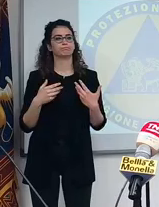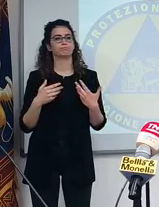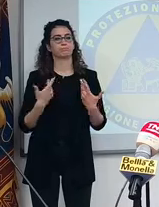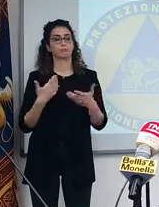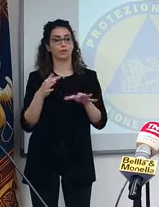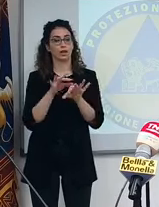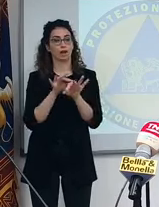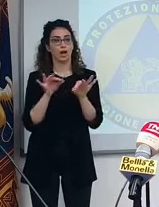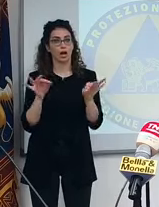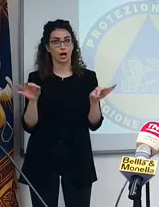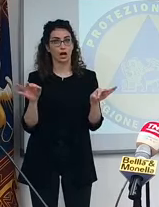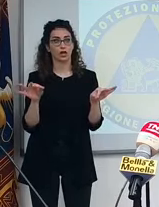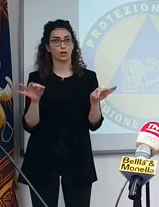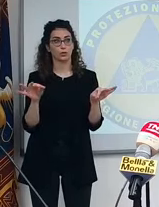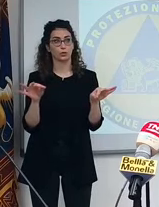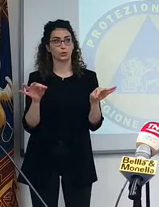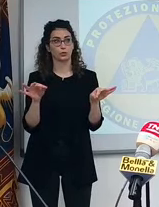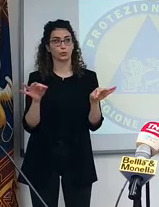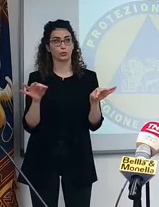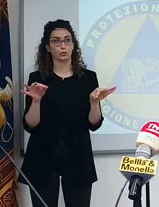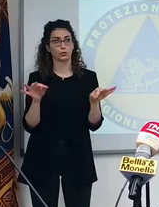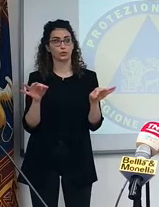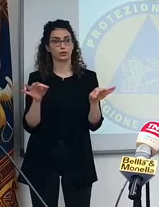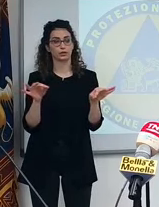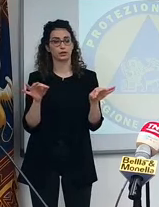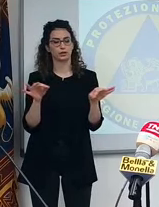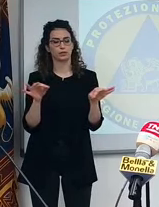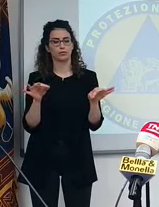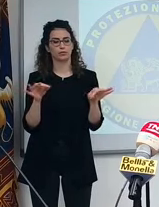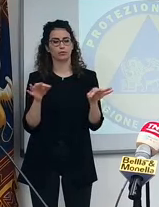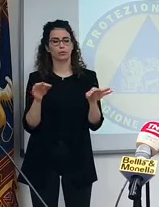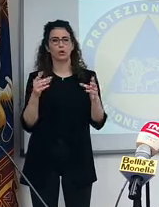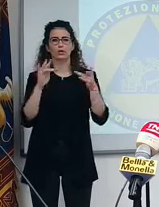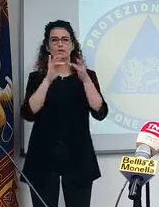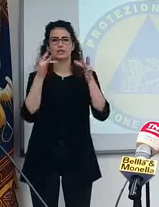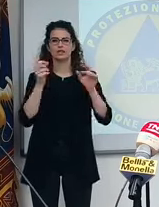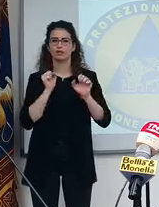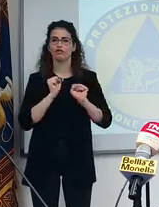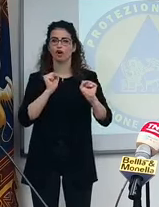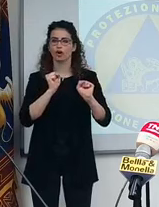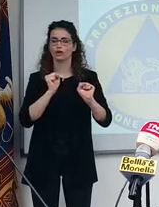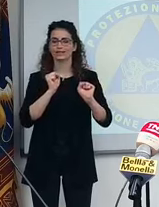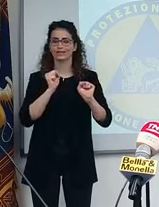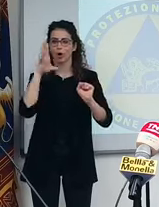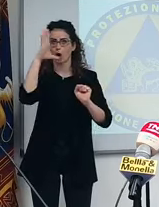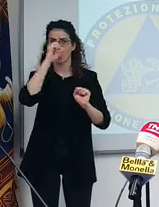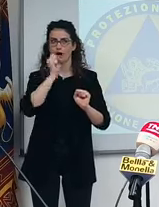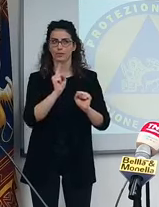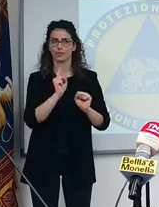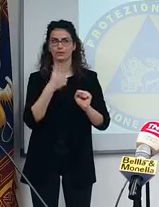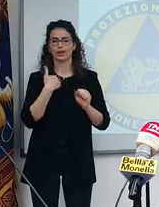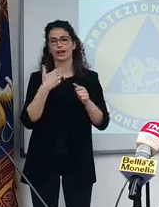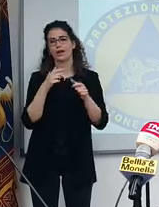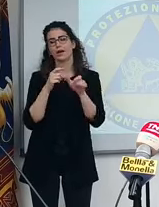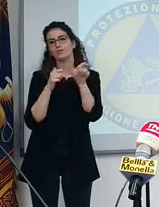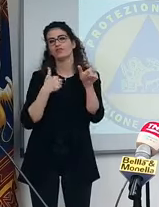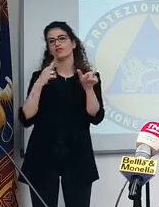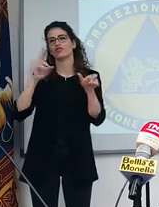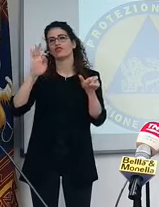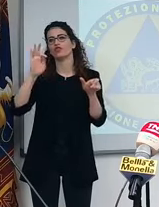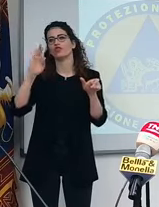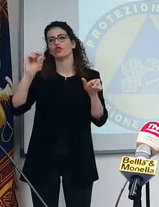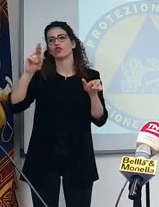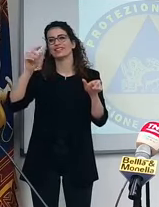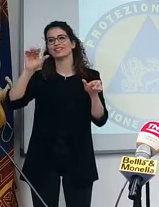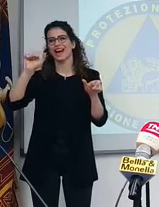Alcuni non hanno compreso il modo di forzare, come l'espressione che lei ha usato, forzare la prenotazione nel